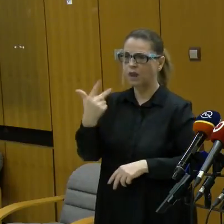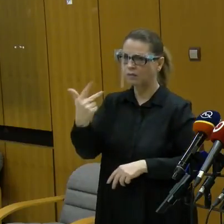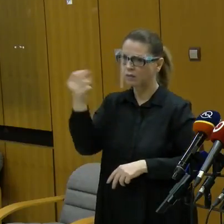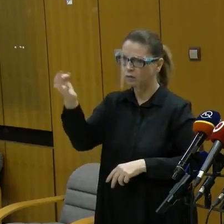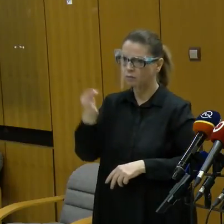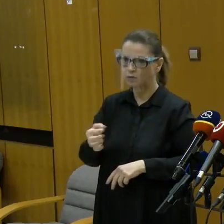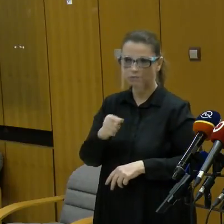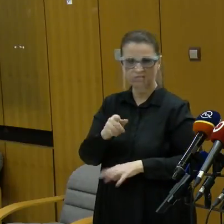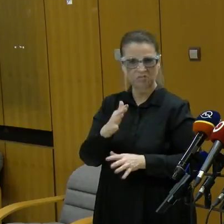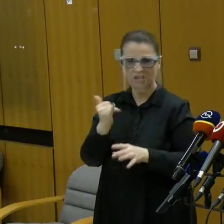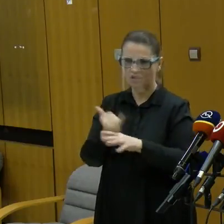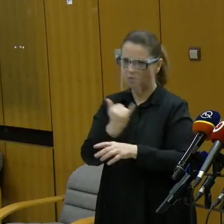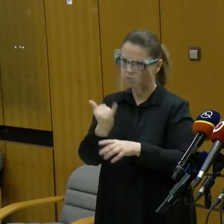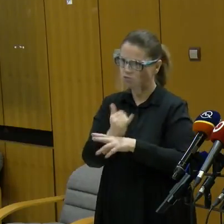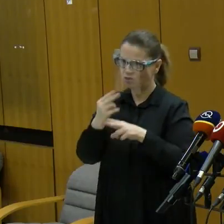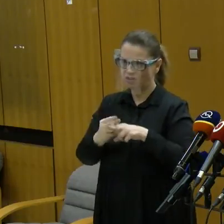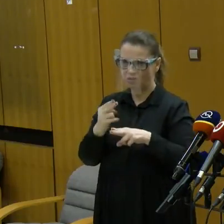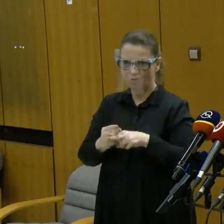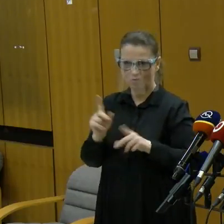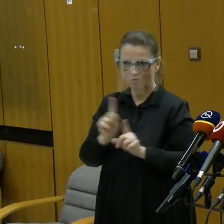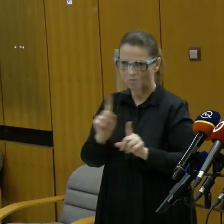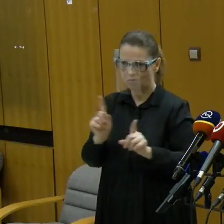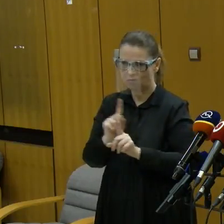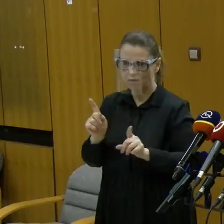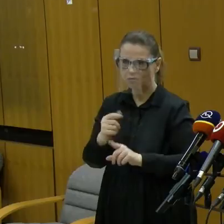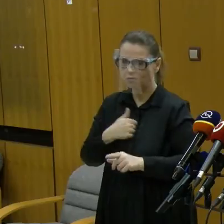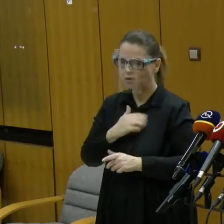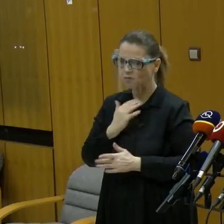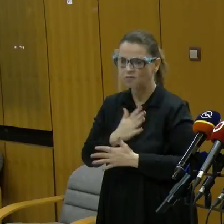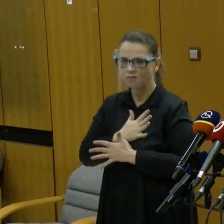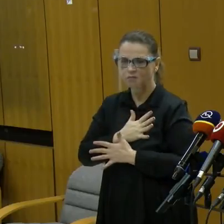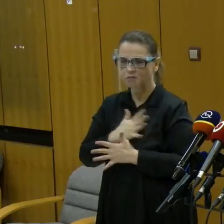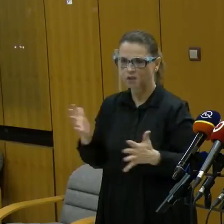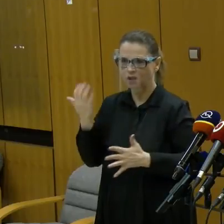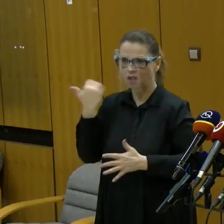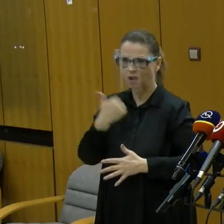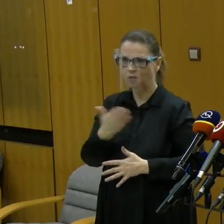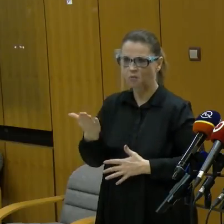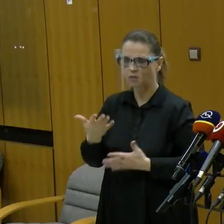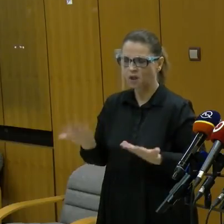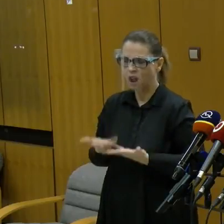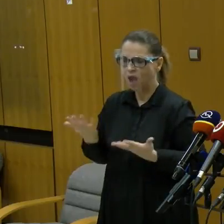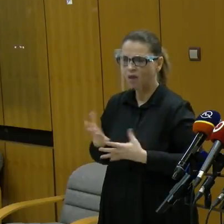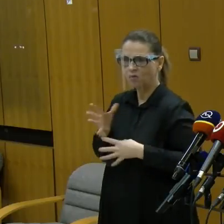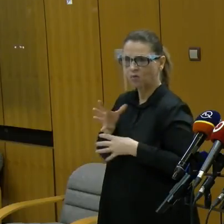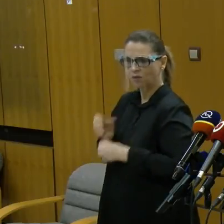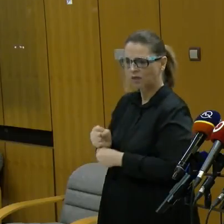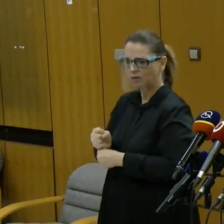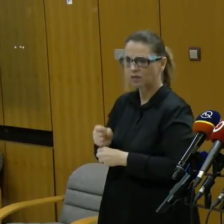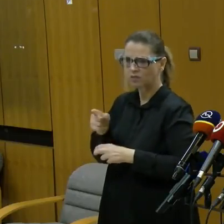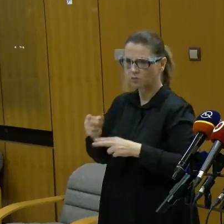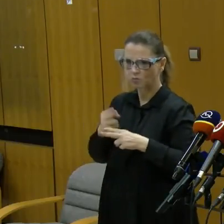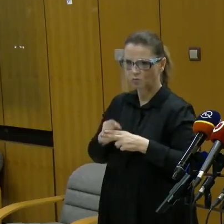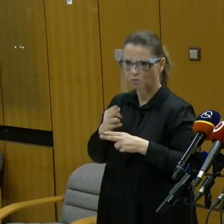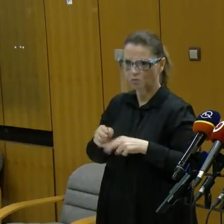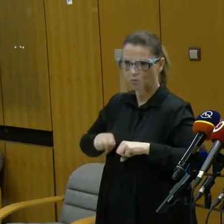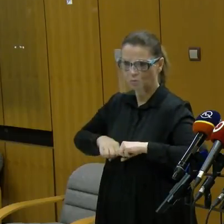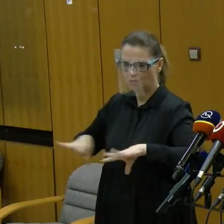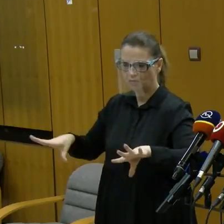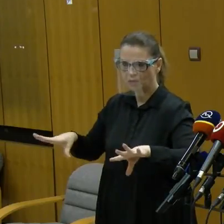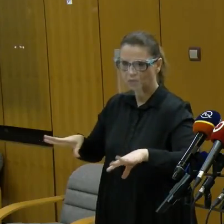je žiadna chlípočka. Máme medzi sebou veľké množstvo ľudí, ktorí sú náchylní práve, keď dostanú tento vírus,